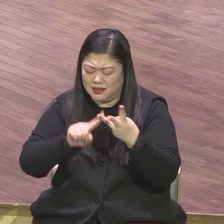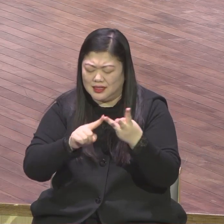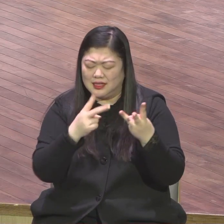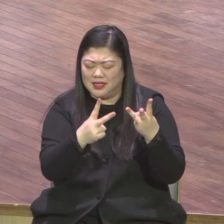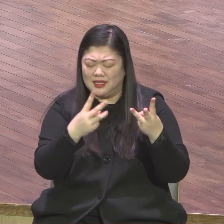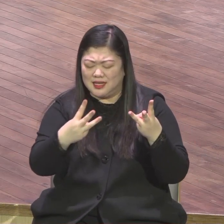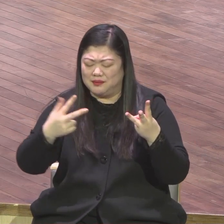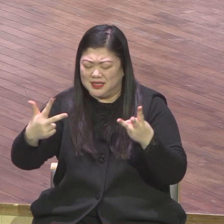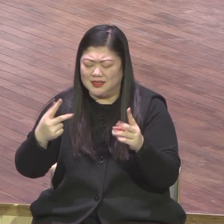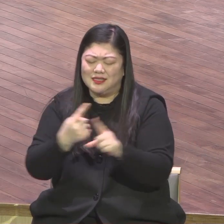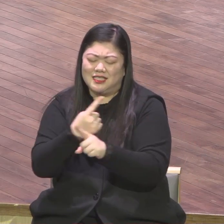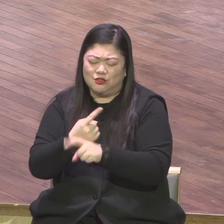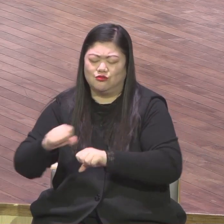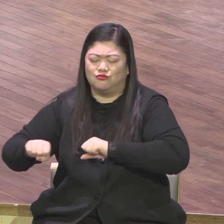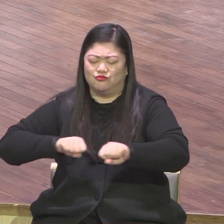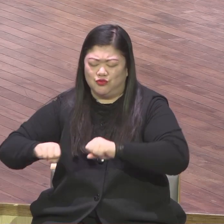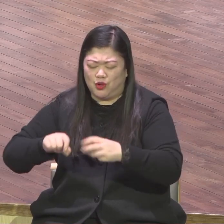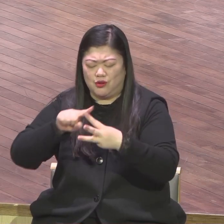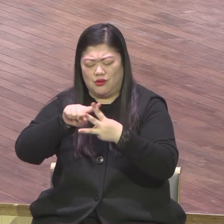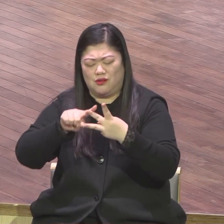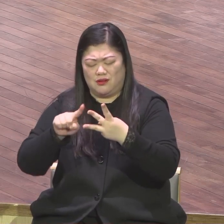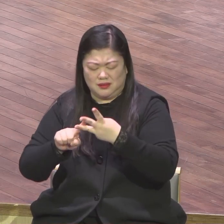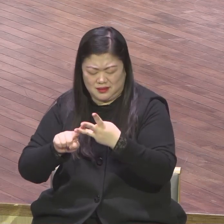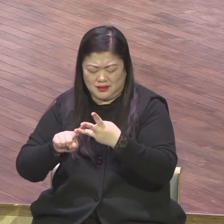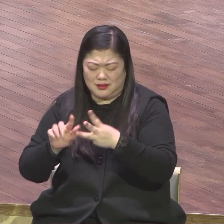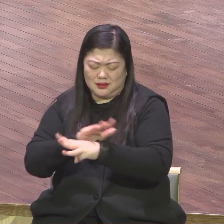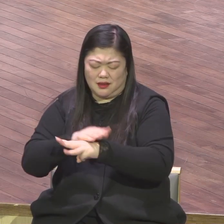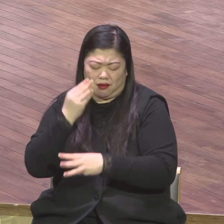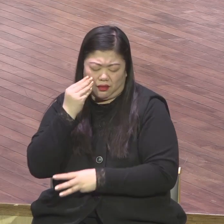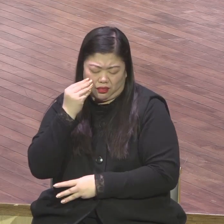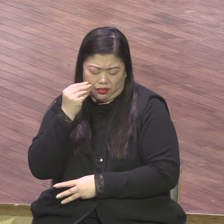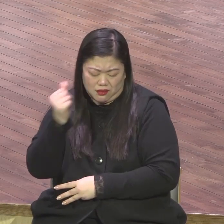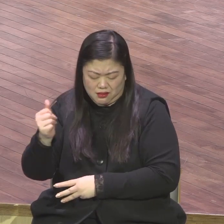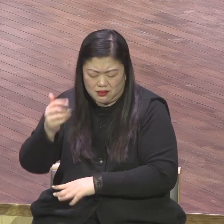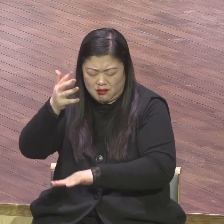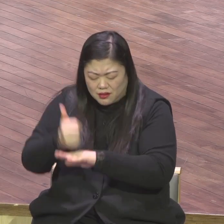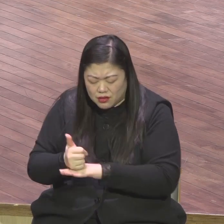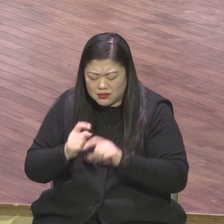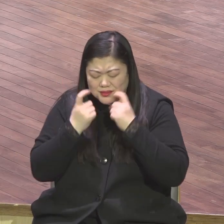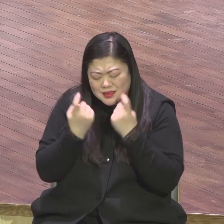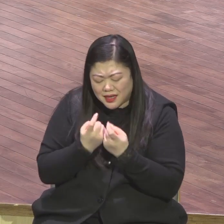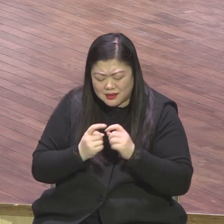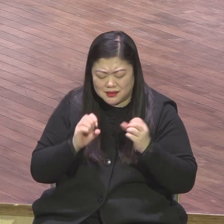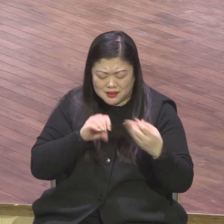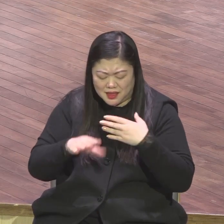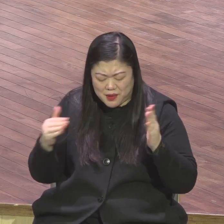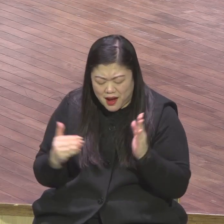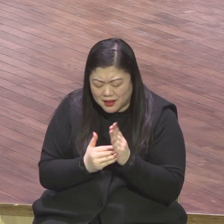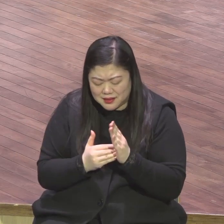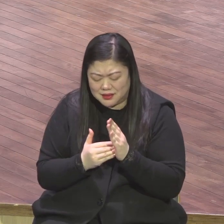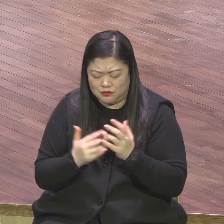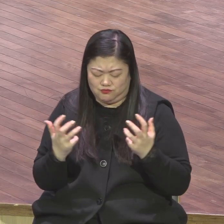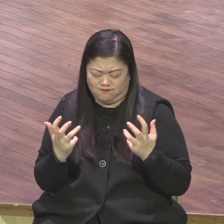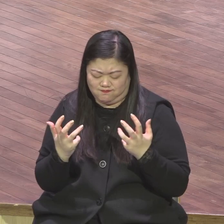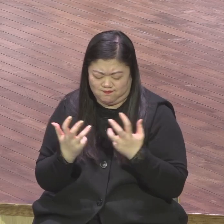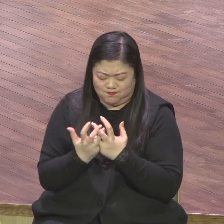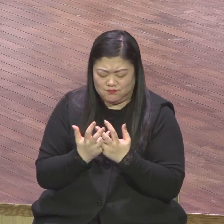수행받아서 구하지도 않은 것도 응답받는 더하여 받는 응답을 받는 새해가 되게 하여 주옵소서